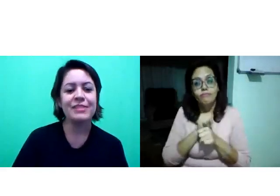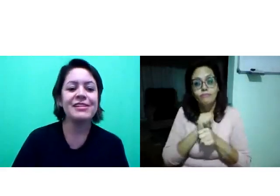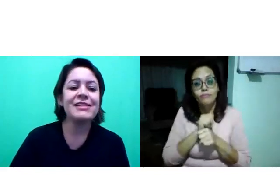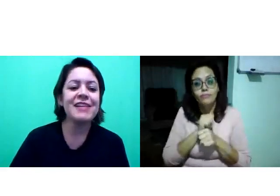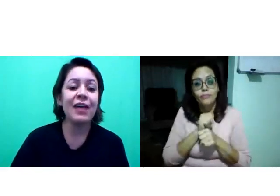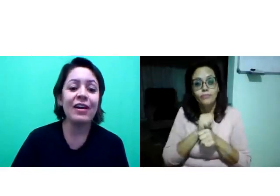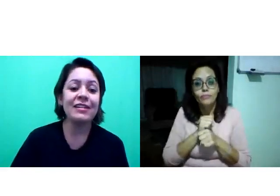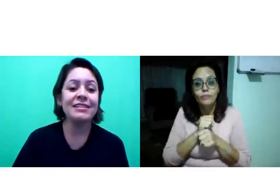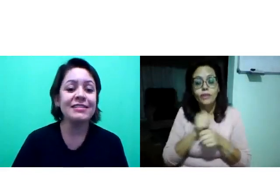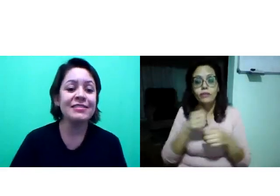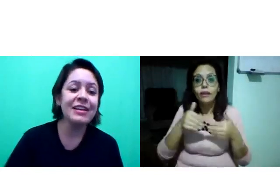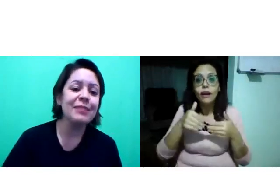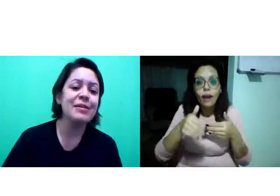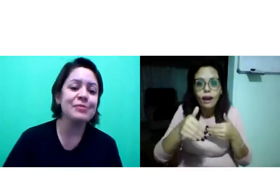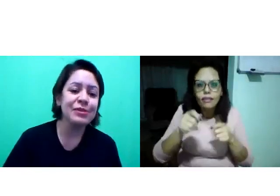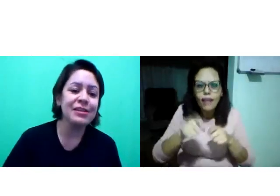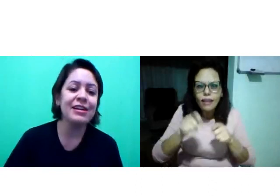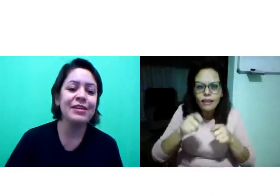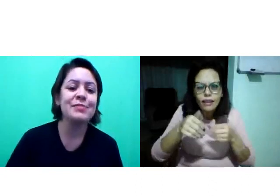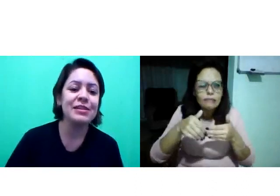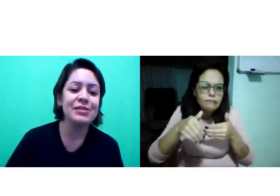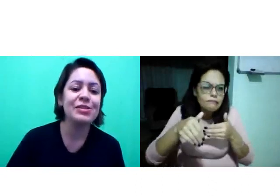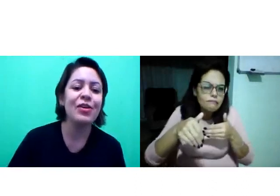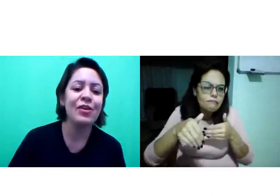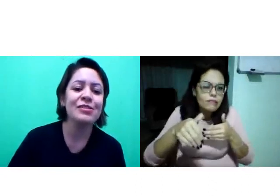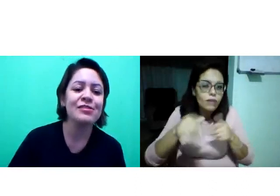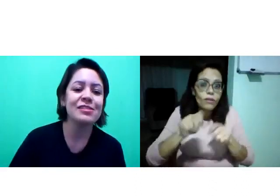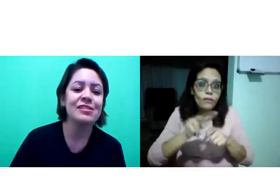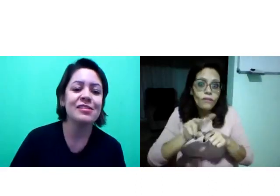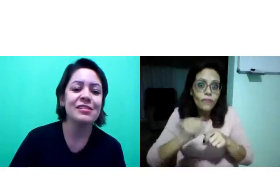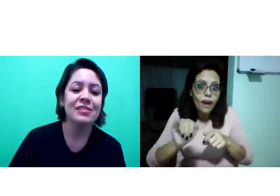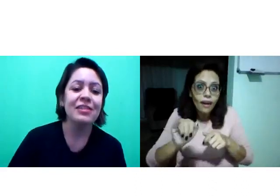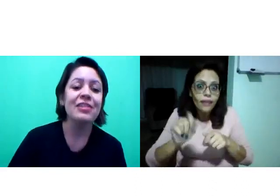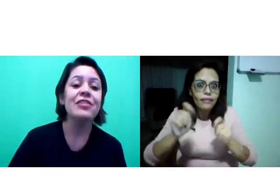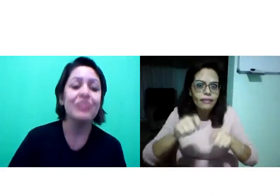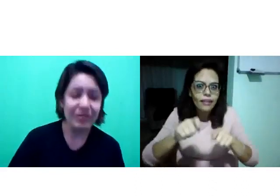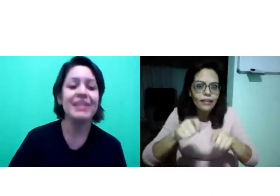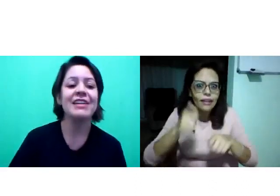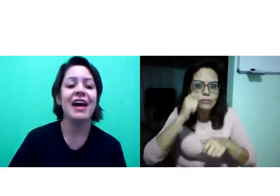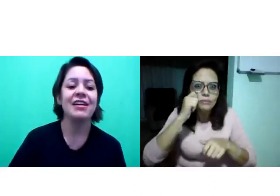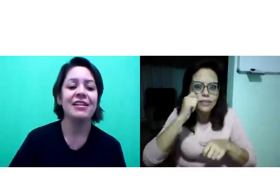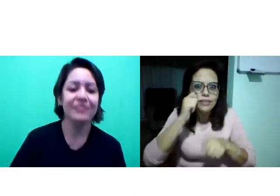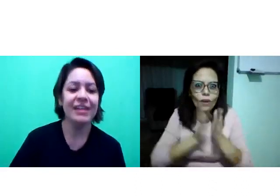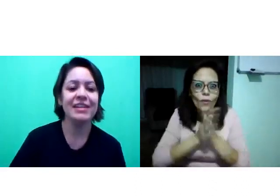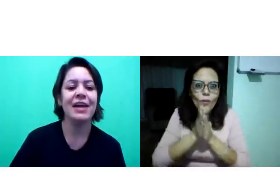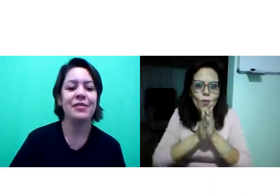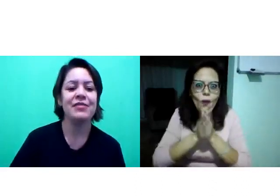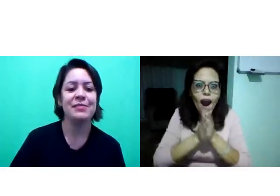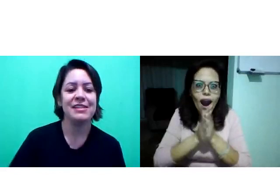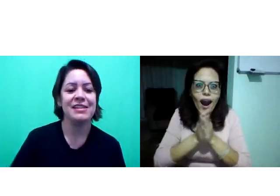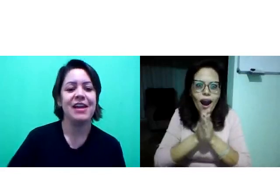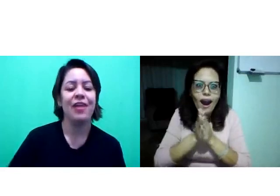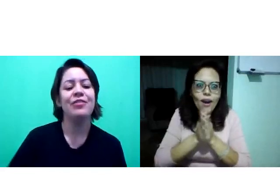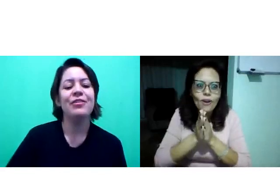Por isso, a gente está aguardando ainda mais um pouquinho. Esperançosos. Vai que dá. Vai que